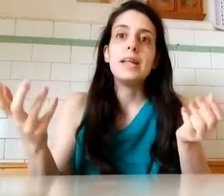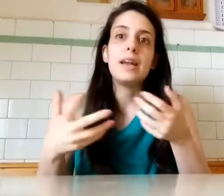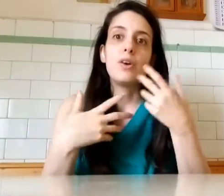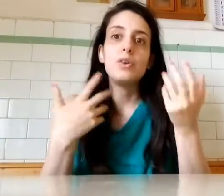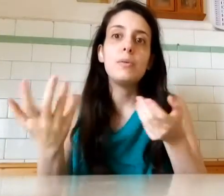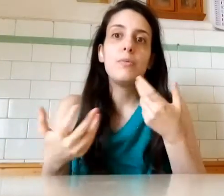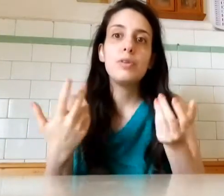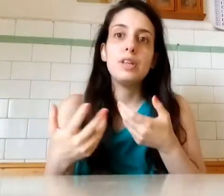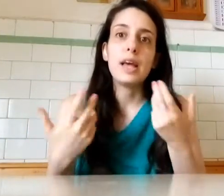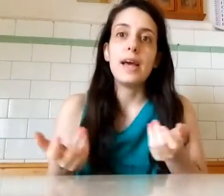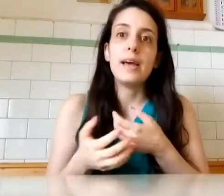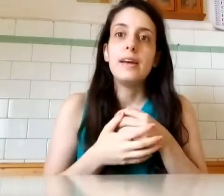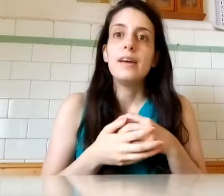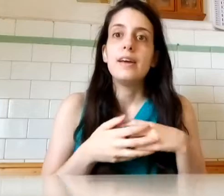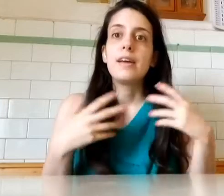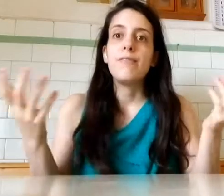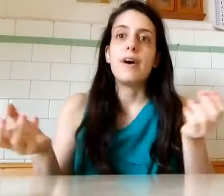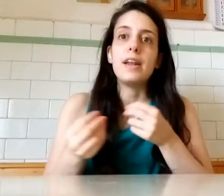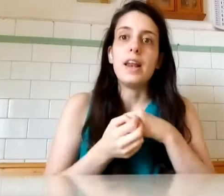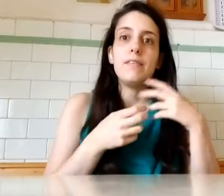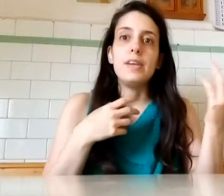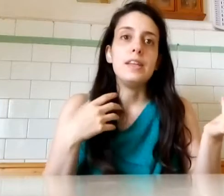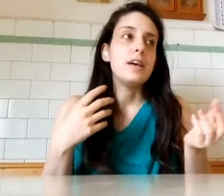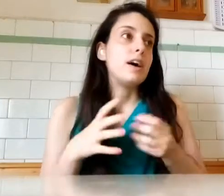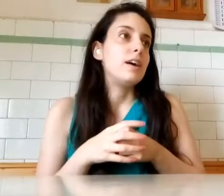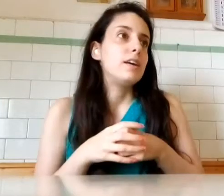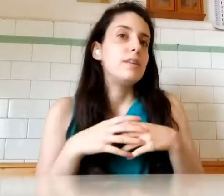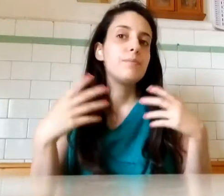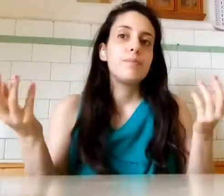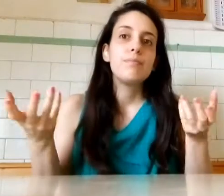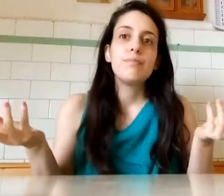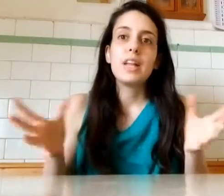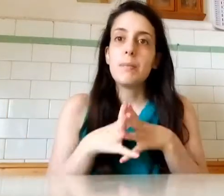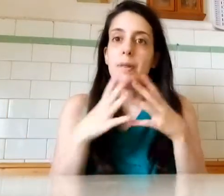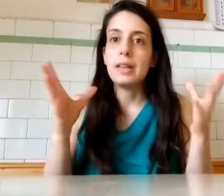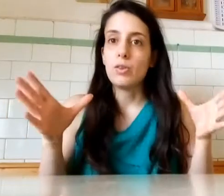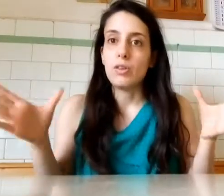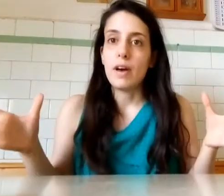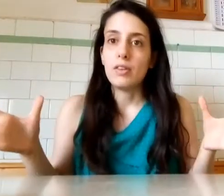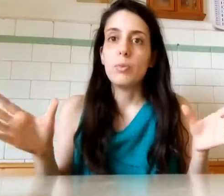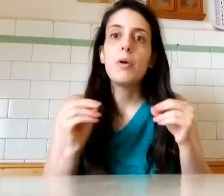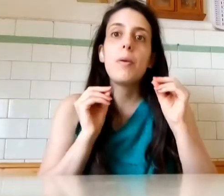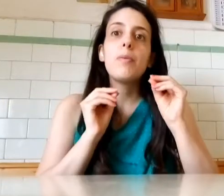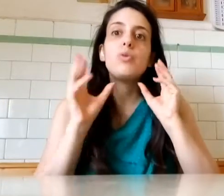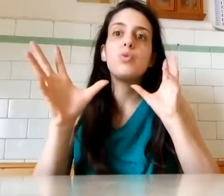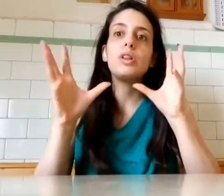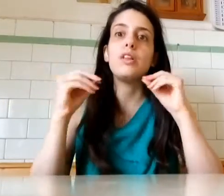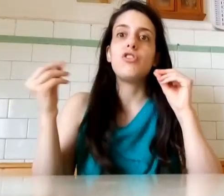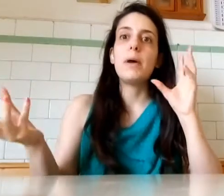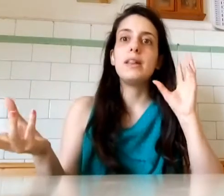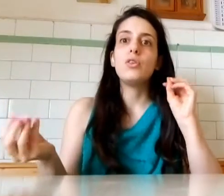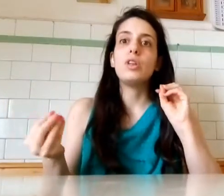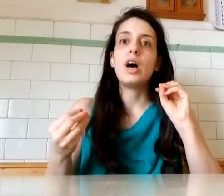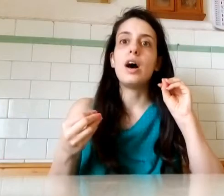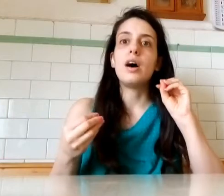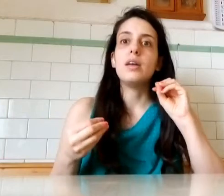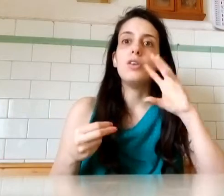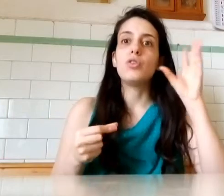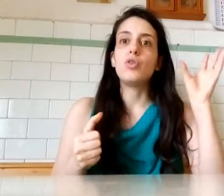dai Raccontami un po' di te Che fai nella vita Sarebbe stato diverso Però proprio il suo atteggiamento Da Io sono